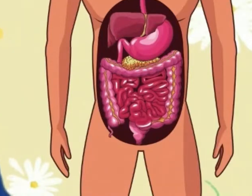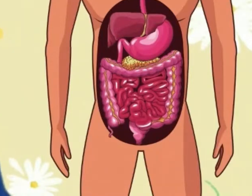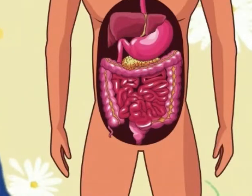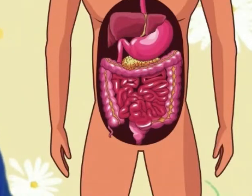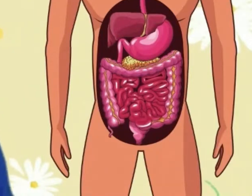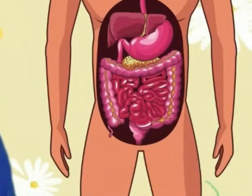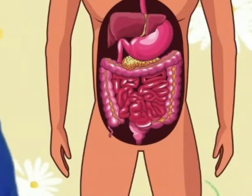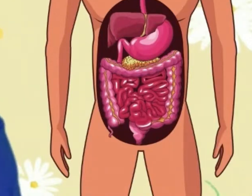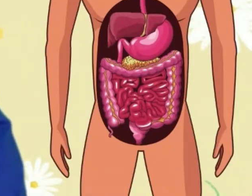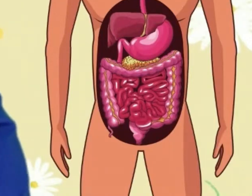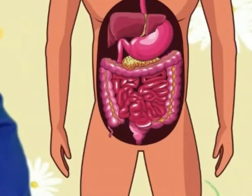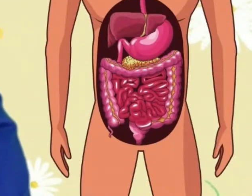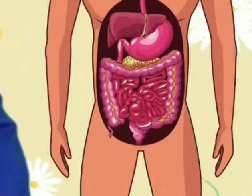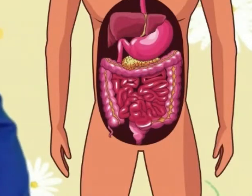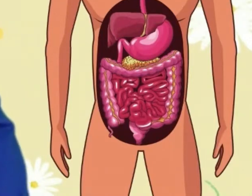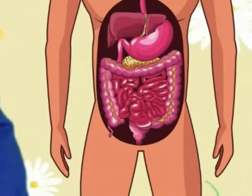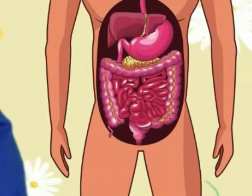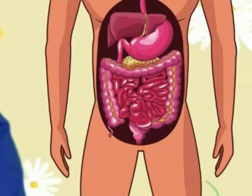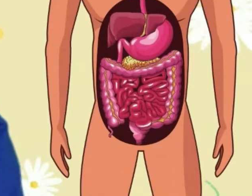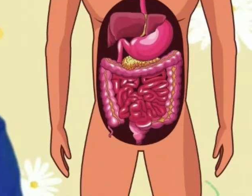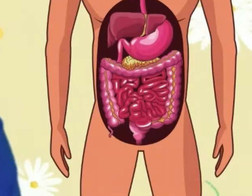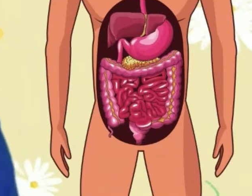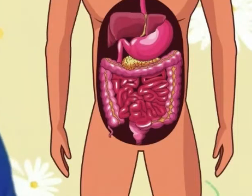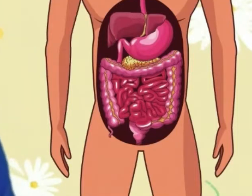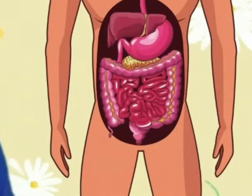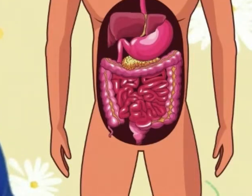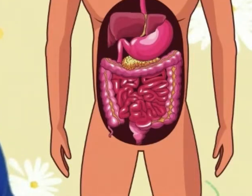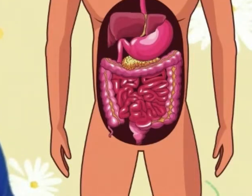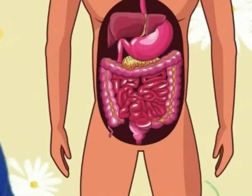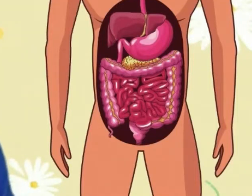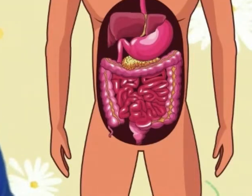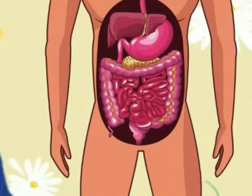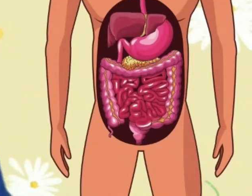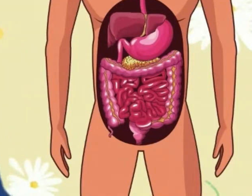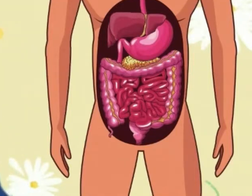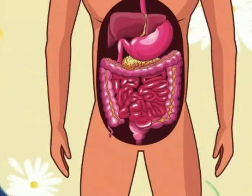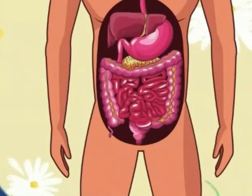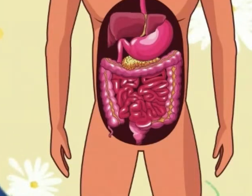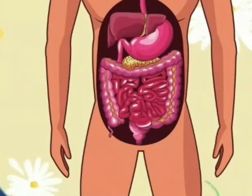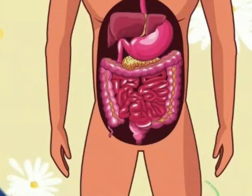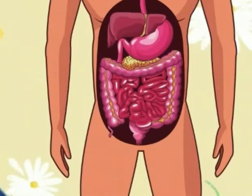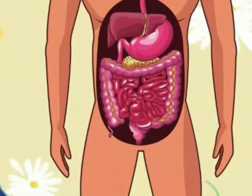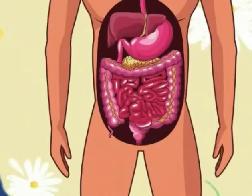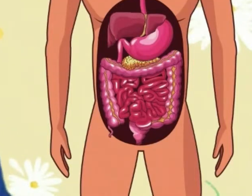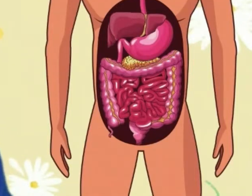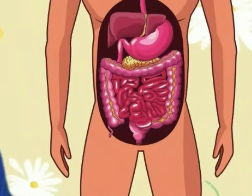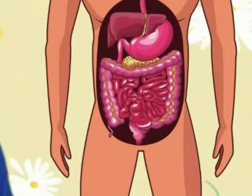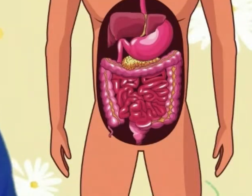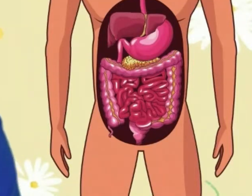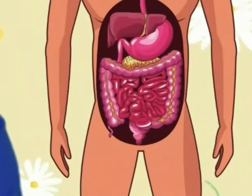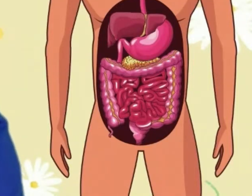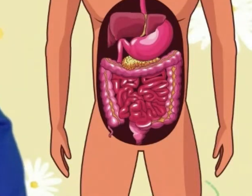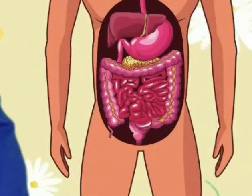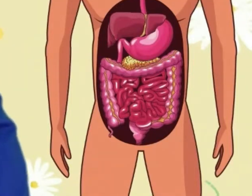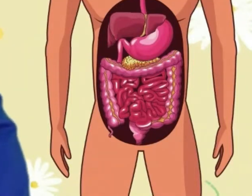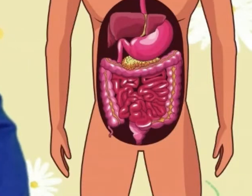Habitantes ainda deste planeta Se servir dele Como meio de evolução